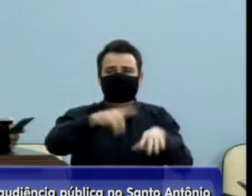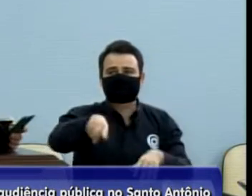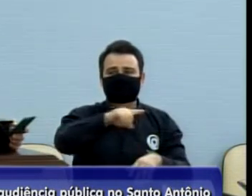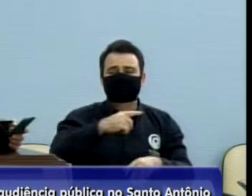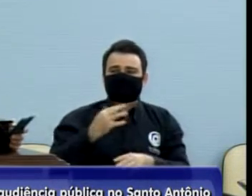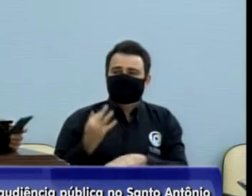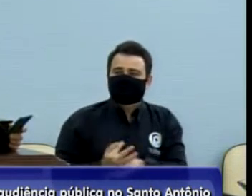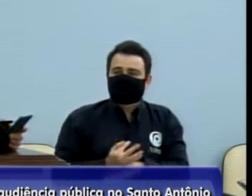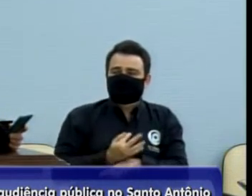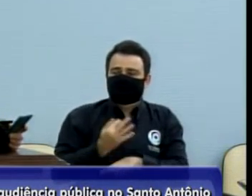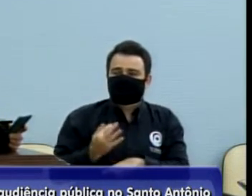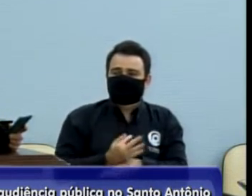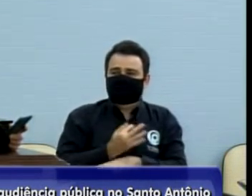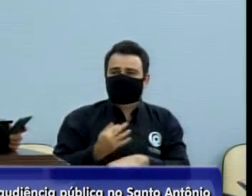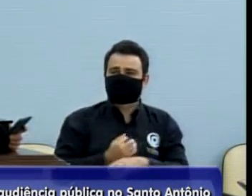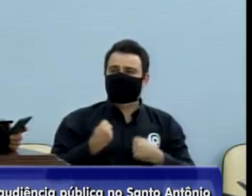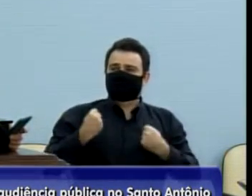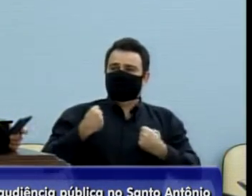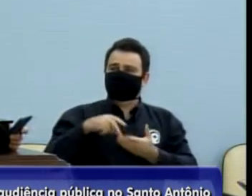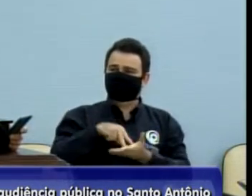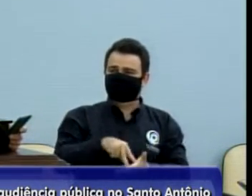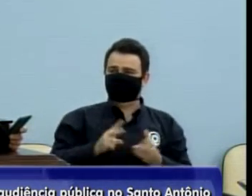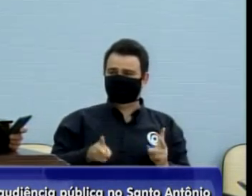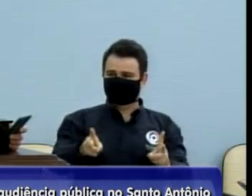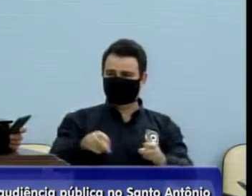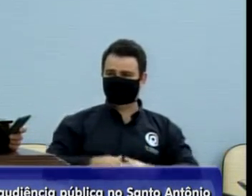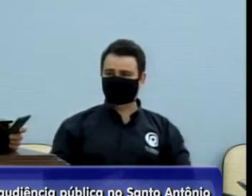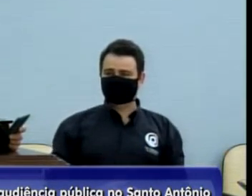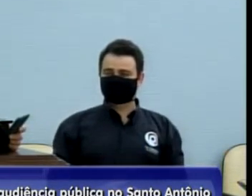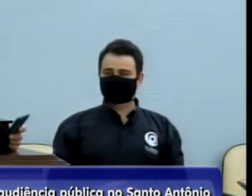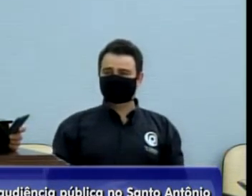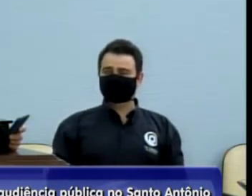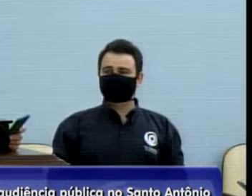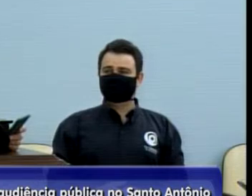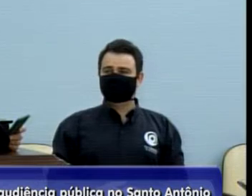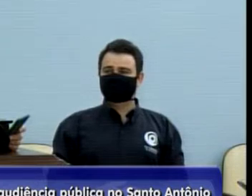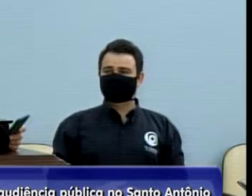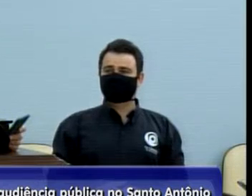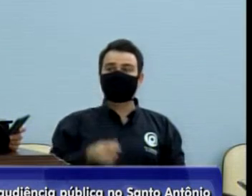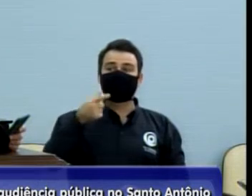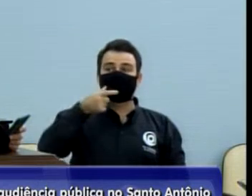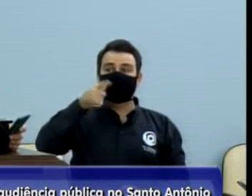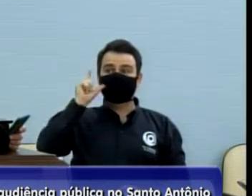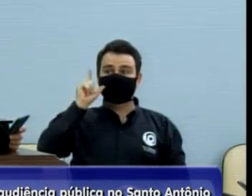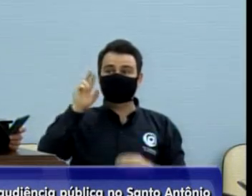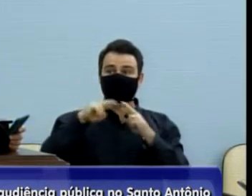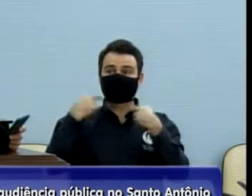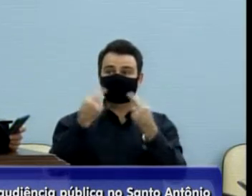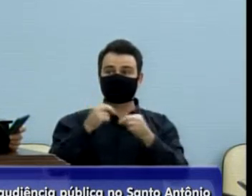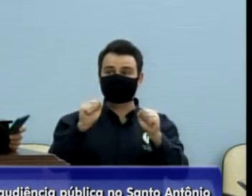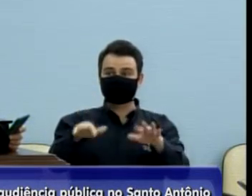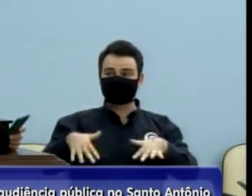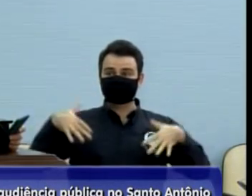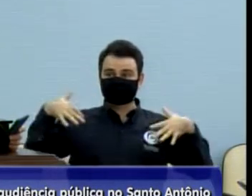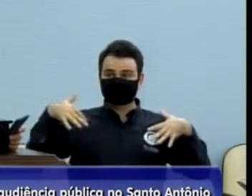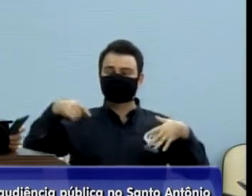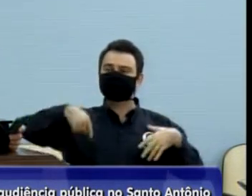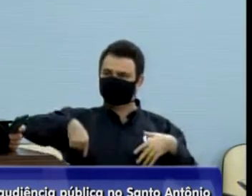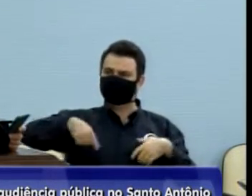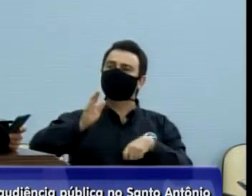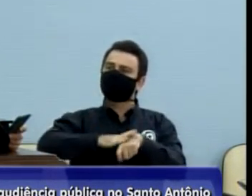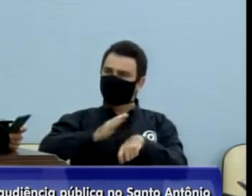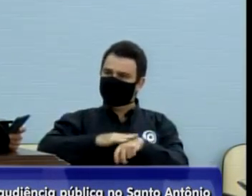aí e dê força na caminhada. Eu venho aqui para comentar a respeito da audiência pública que a Câmara, a Câmara